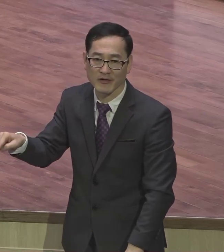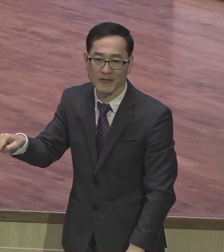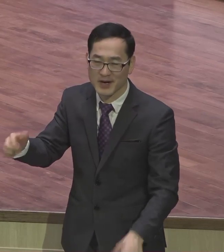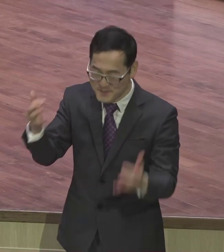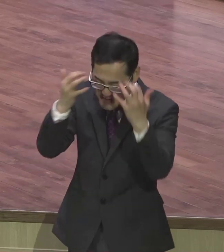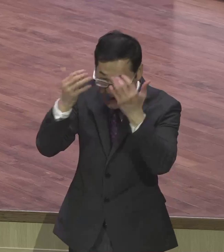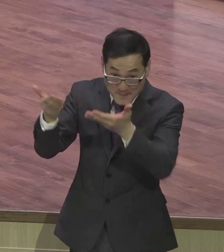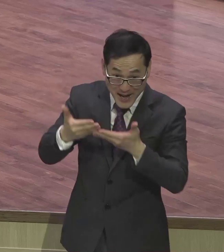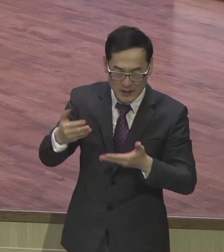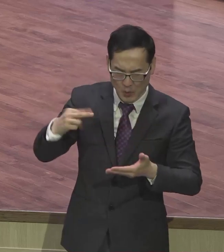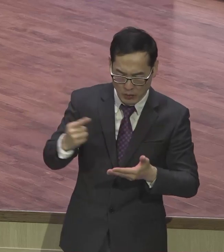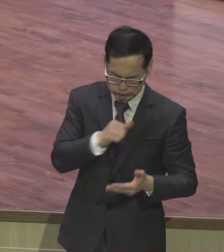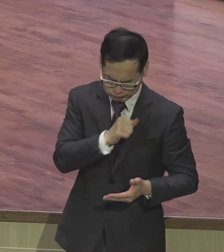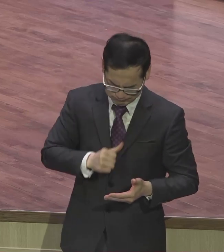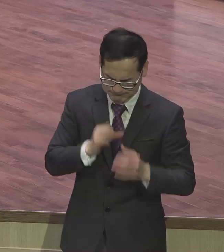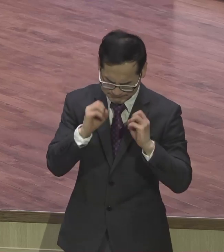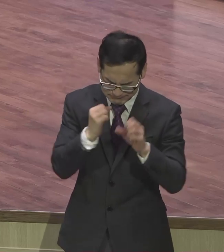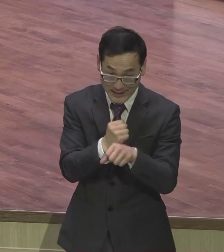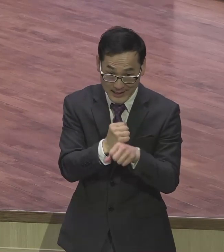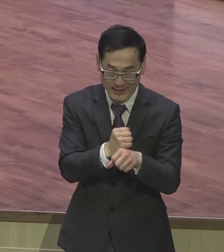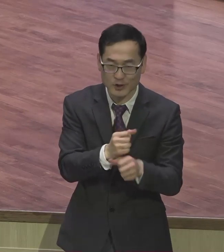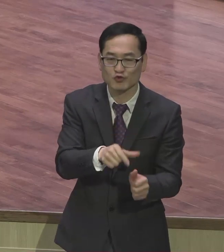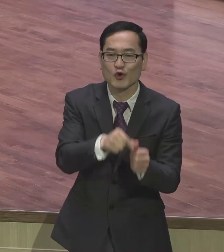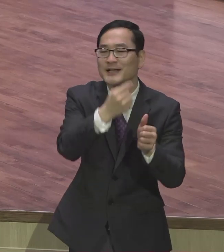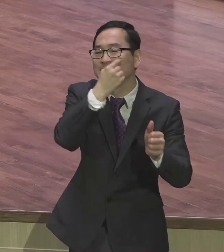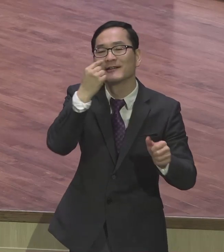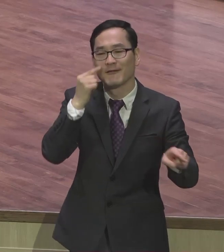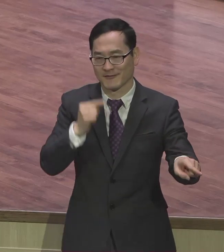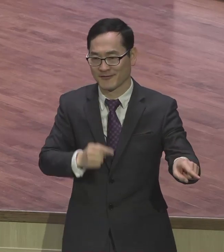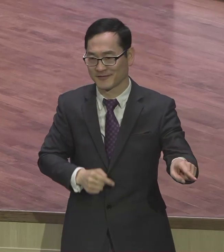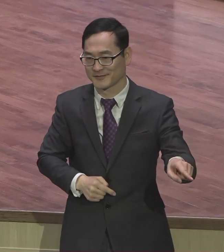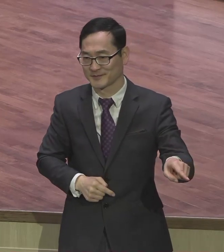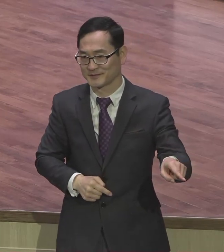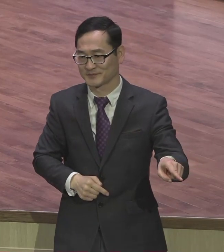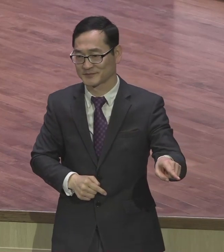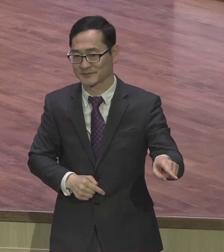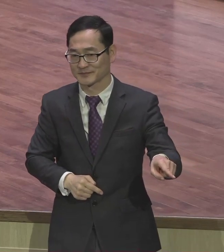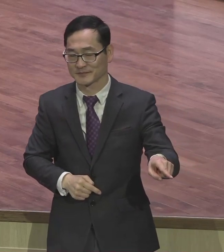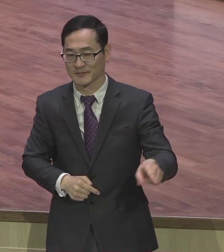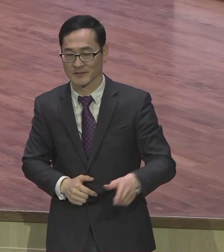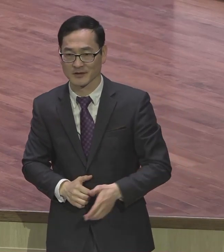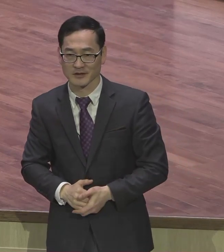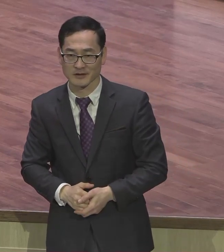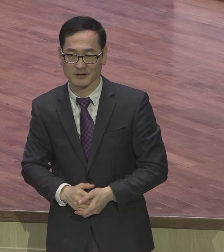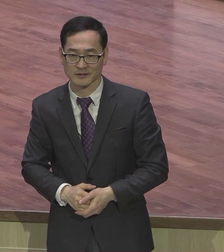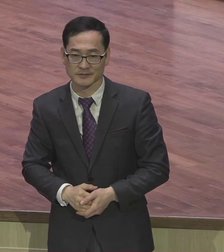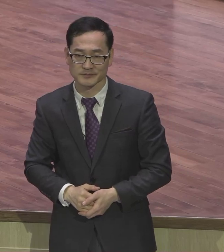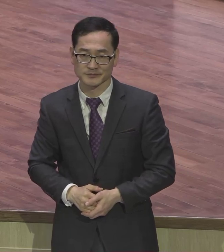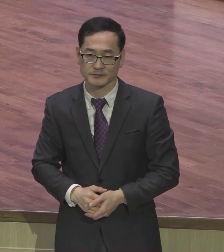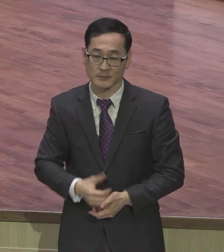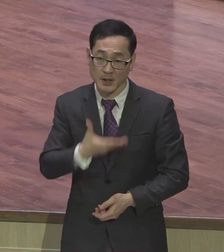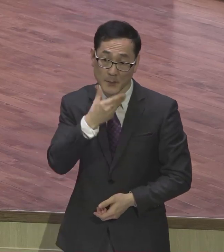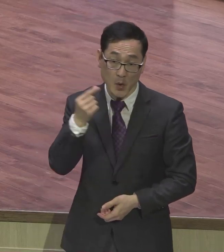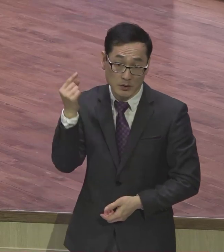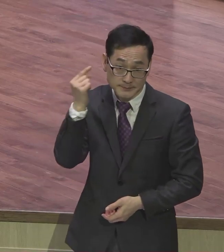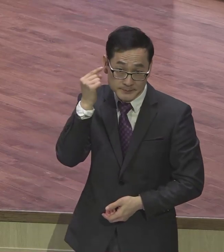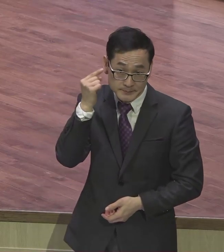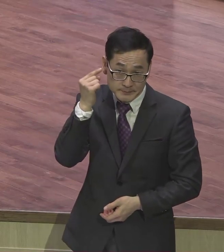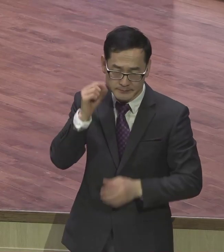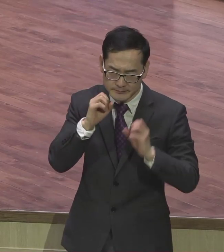29절로 3절에 보면 복음에 합당한 생활을 할 때에는 때로는 핍박과 그런